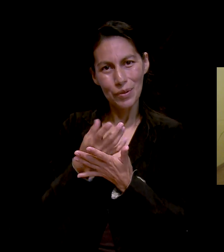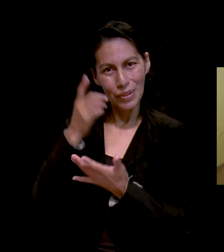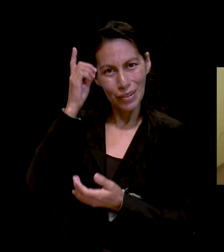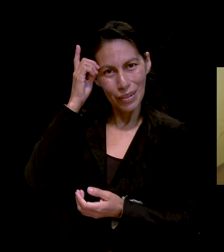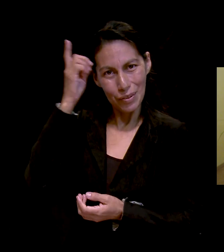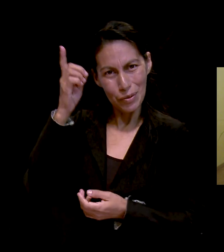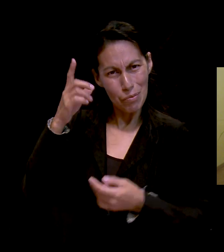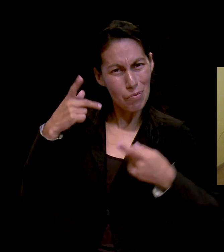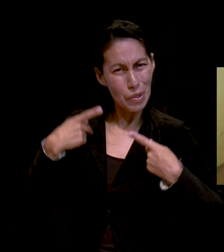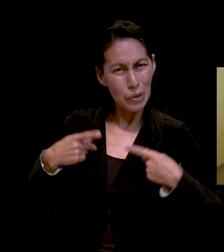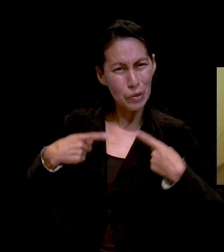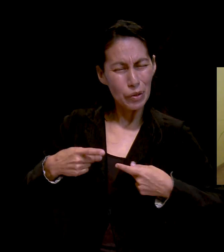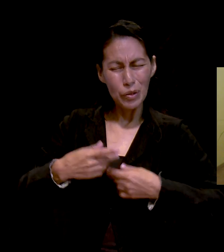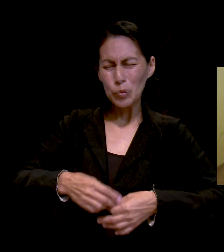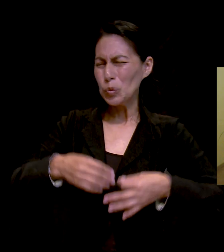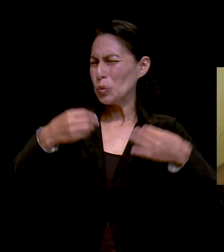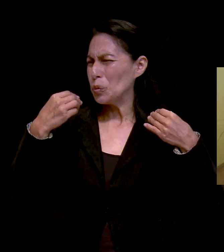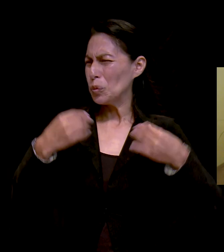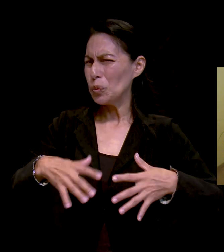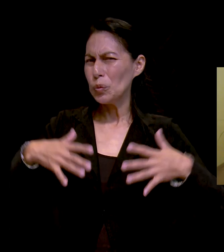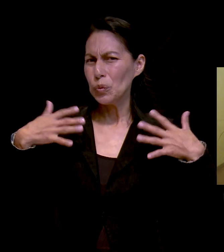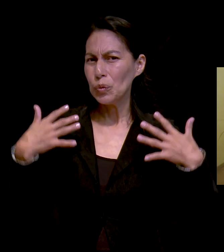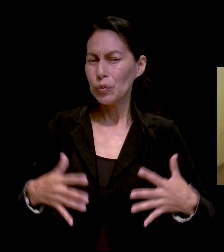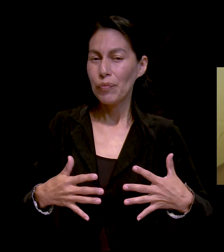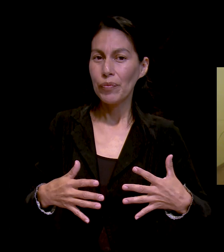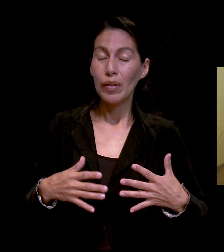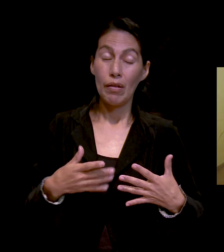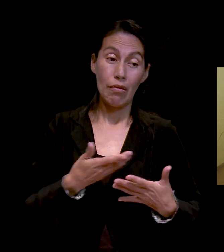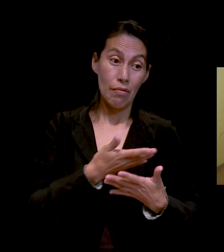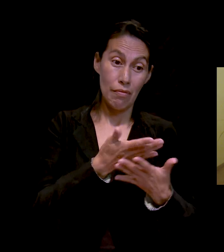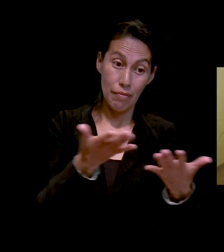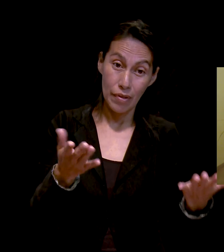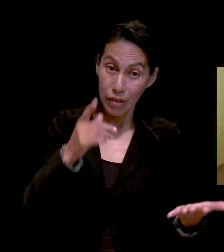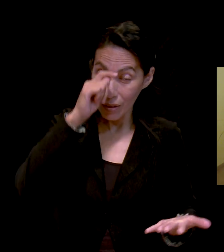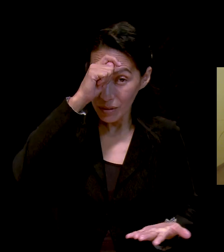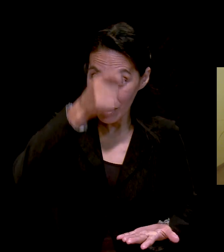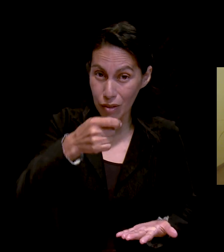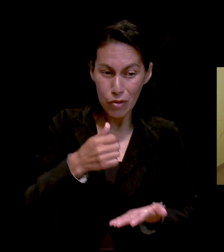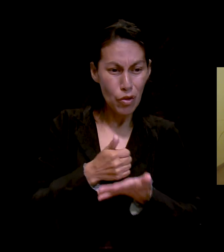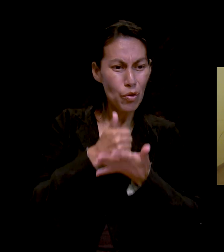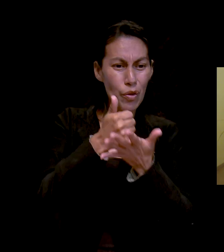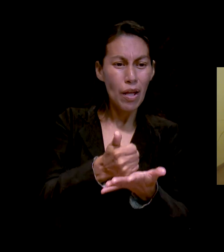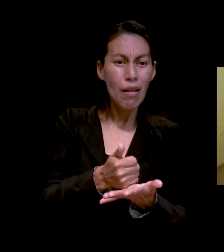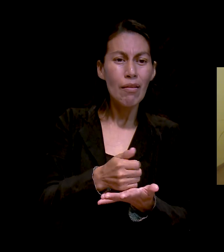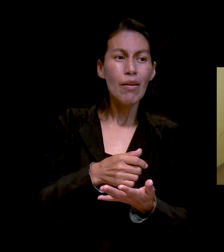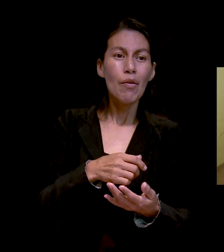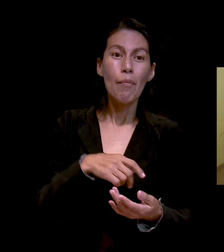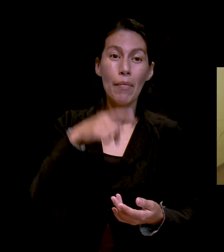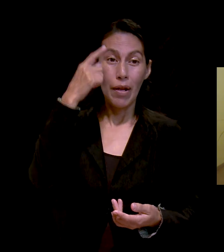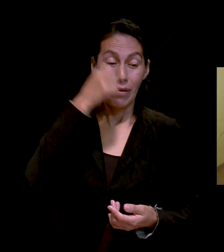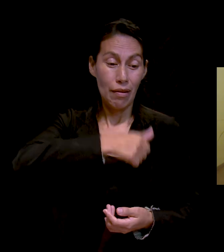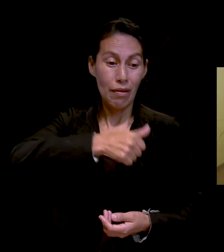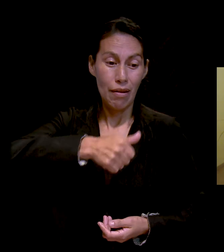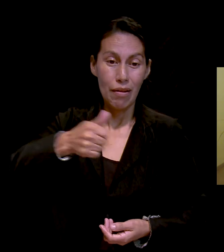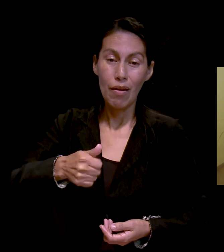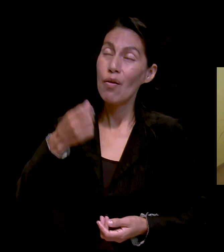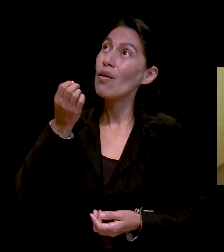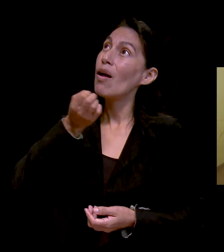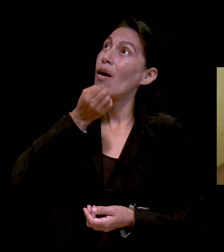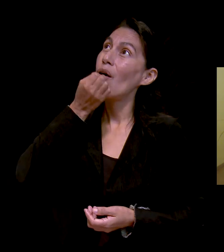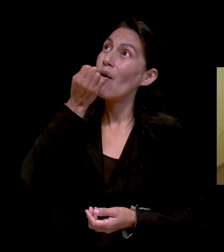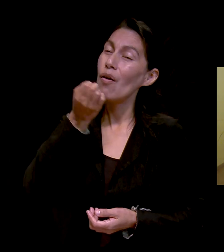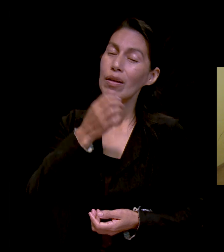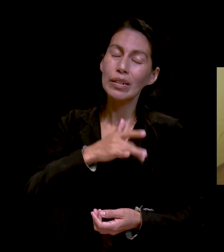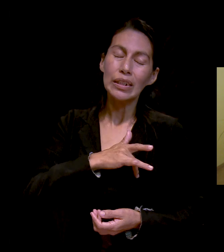inspirando a miles a orar, orar sin cesar y fervientemente, de corazón sincero, para